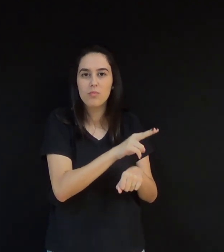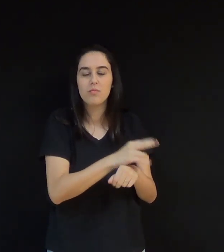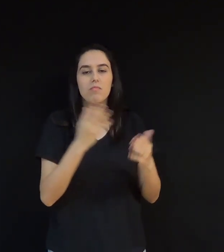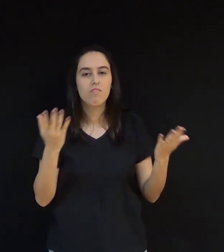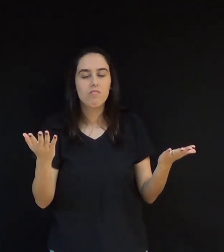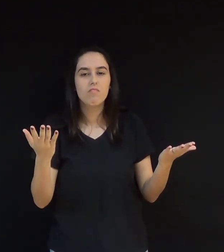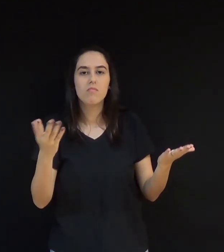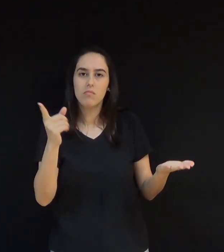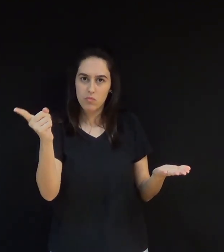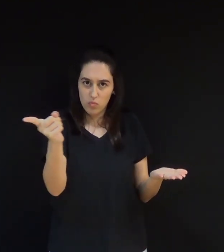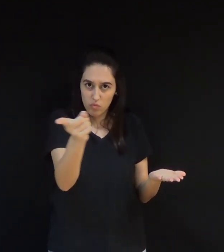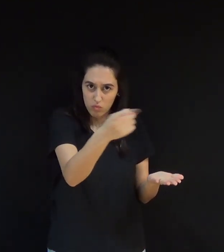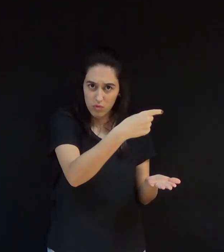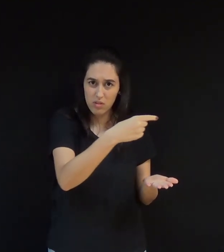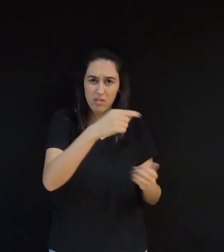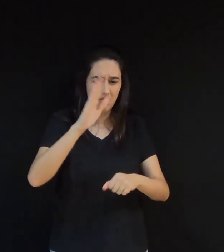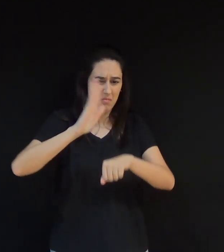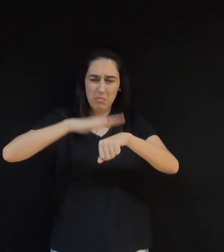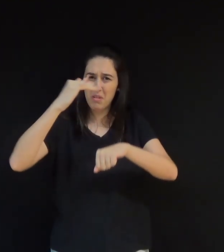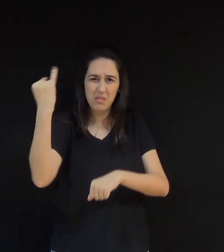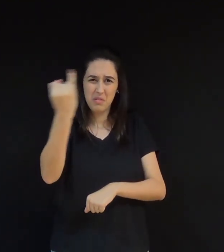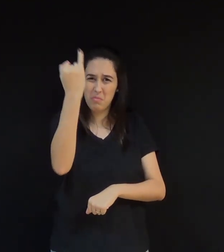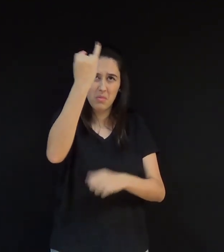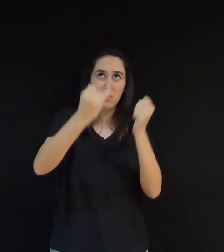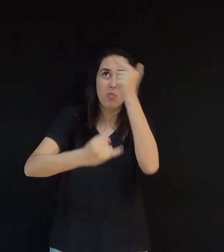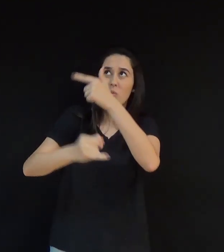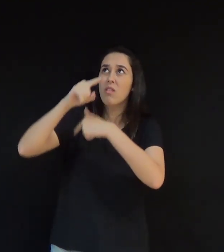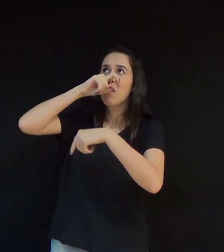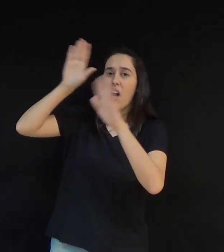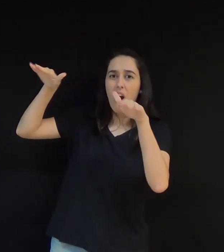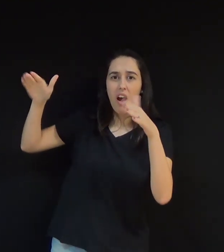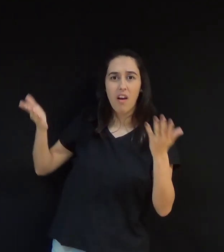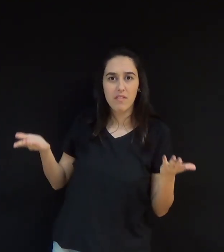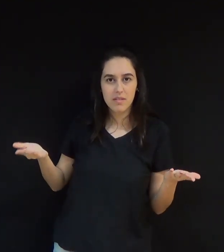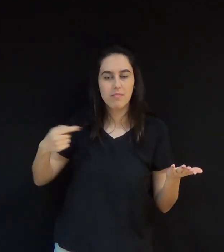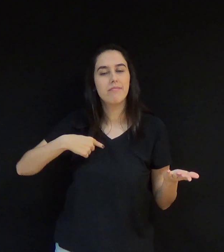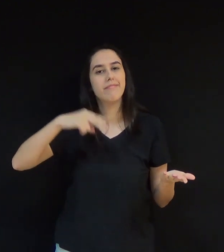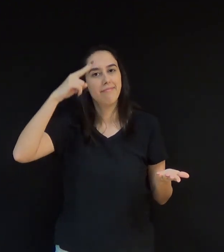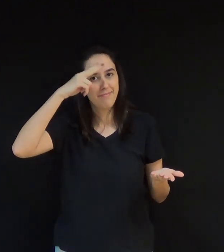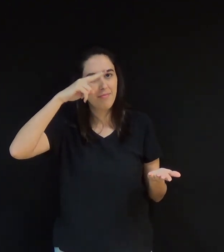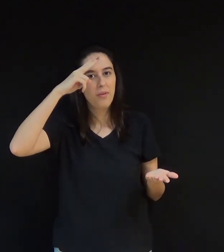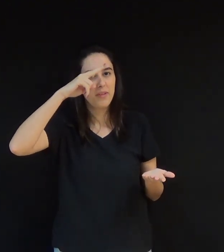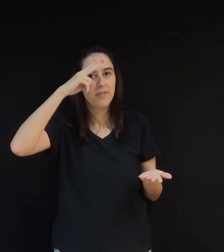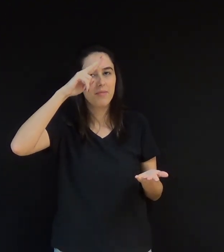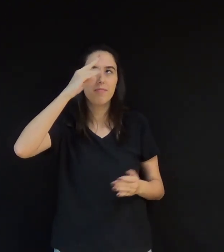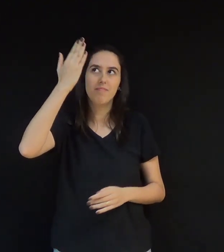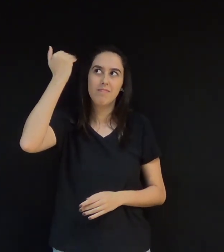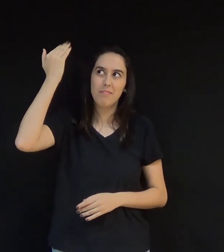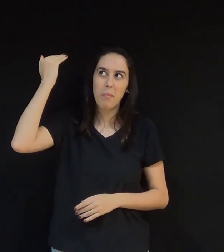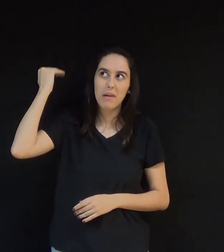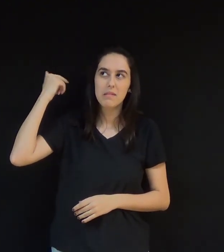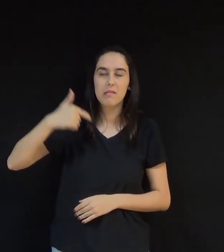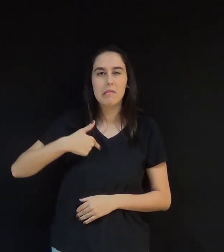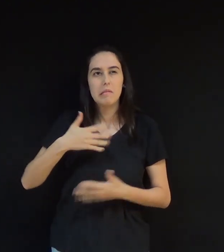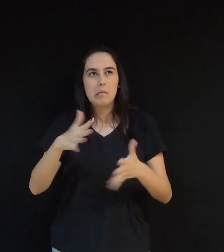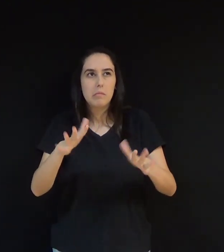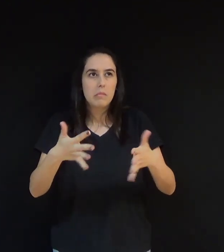Porventura, não valeis vós muito mais do que as aves? Lembro, naquela época eu tinha